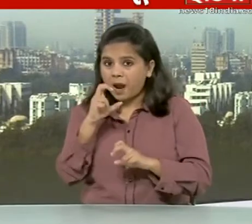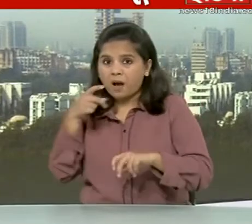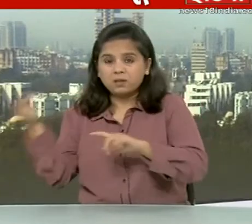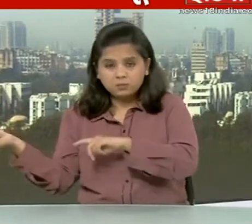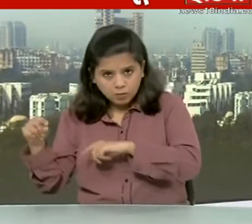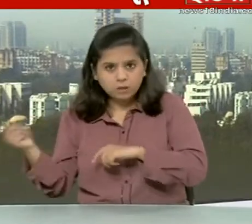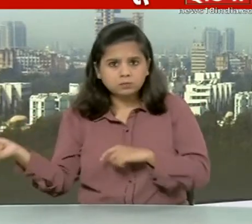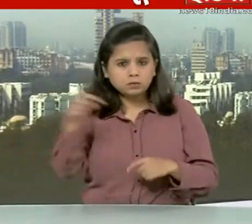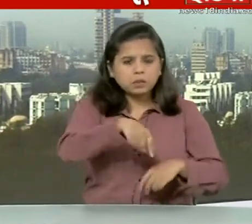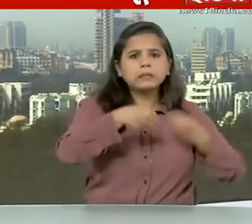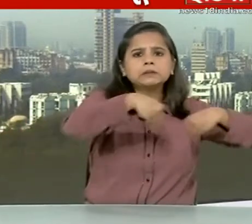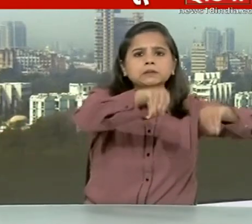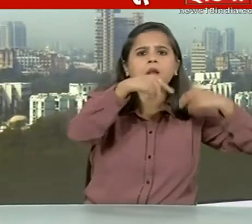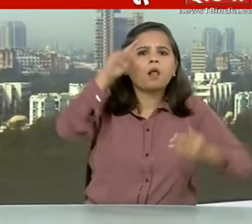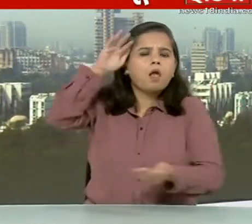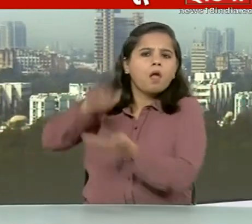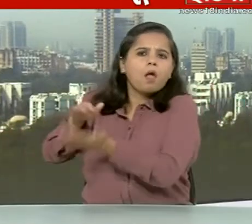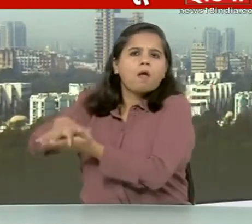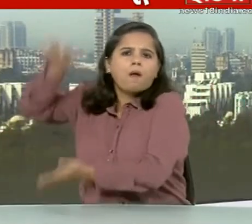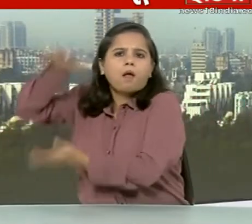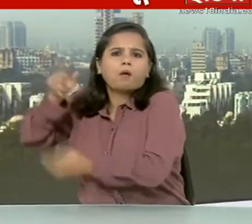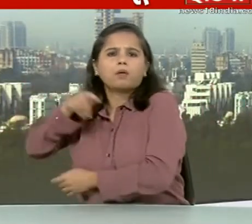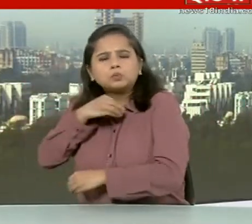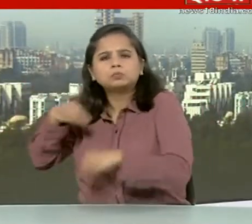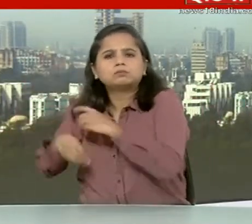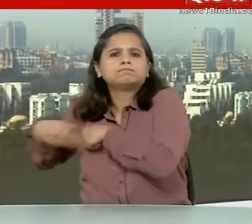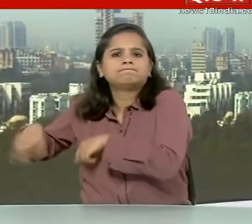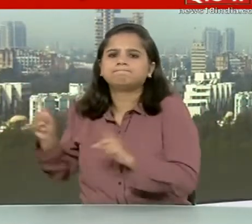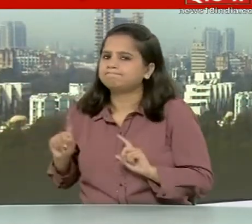बाजार में उपलब्द कराने के लिए भी कदम उठाये है